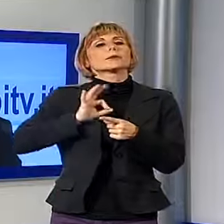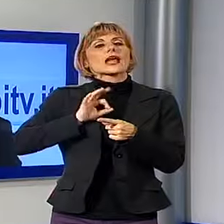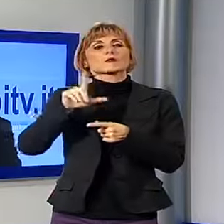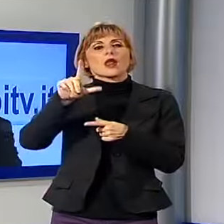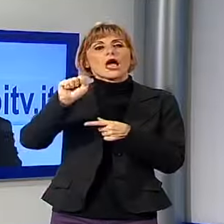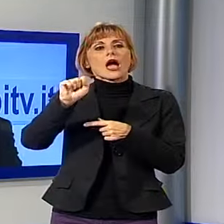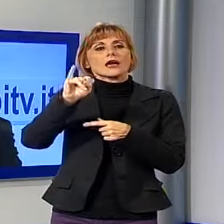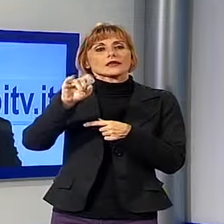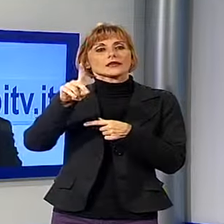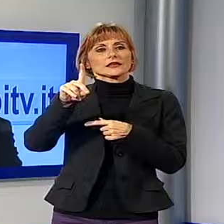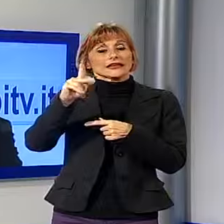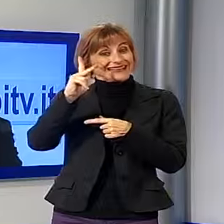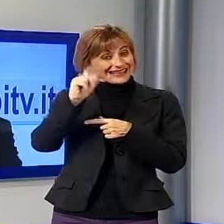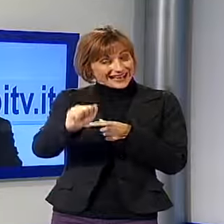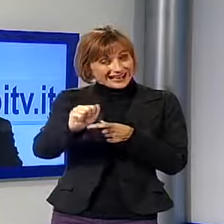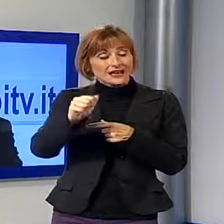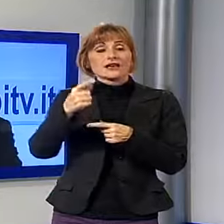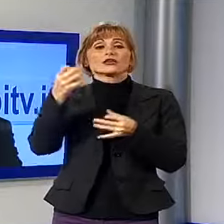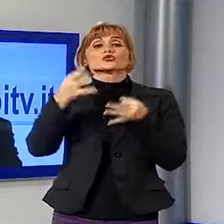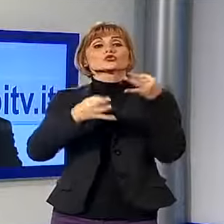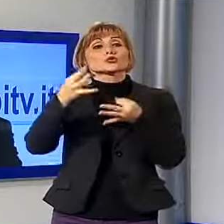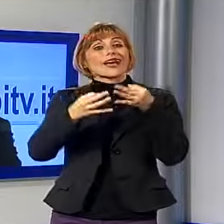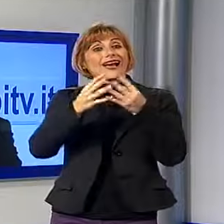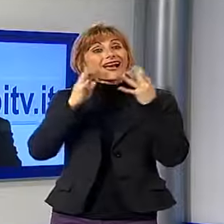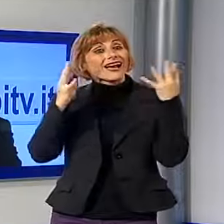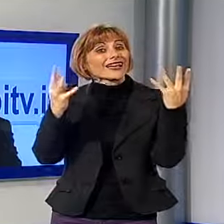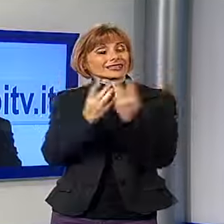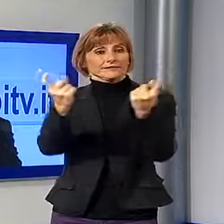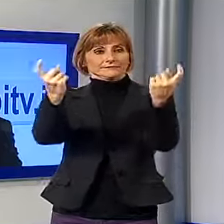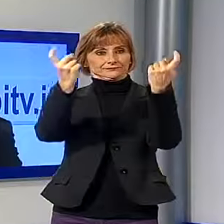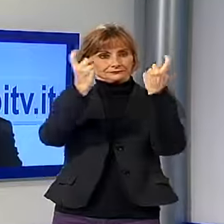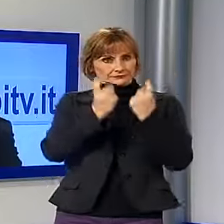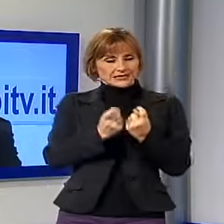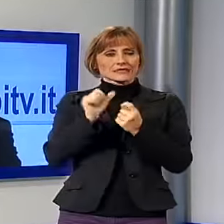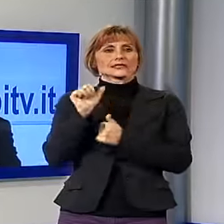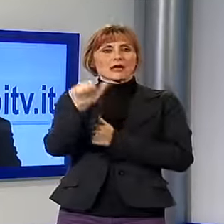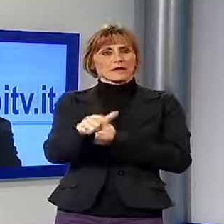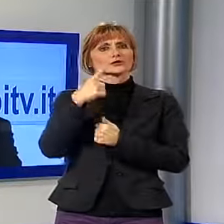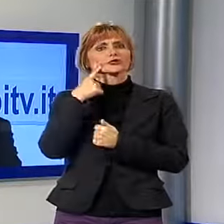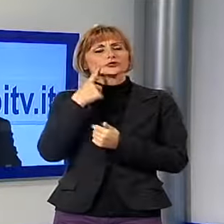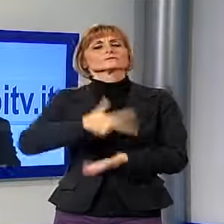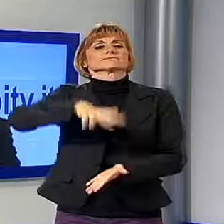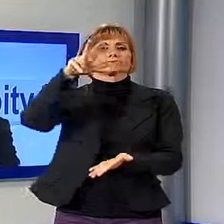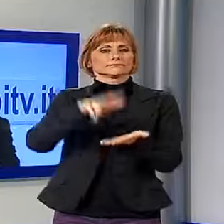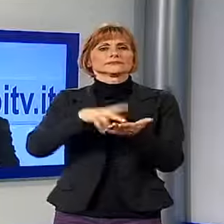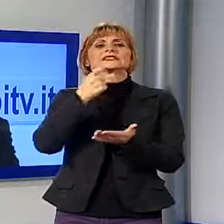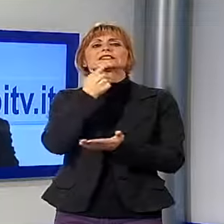giurati verranno proprio sabato, si riuniranno sabato e decreteranno il vincitore di questo importantissimo concorso